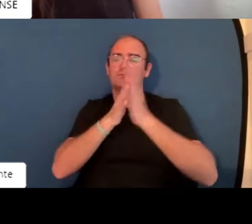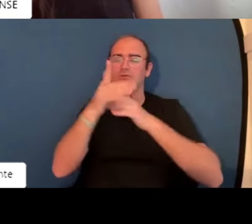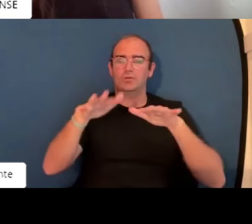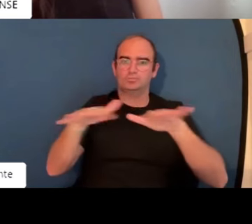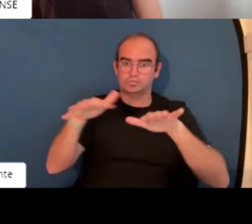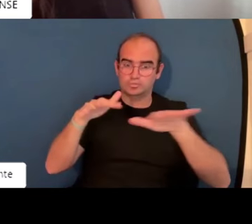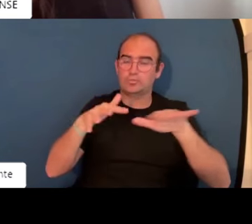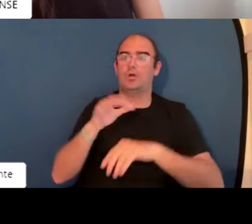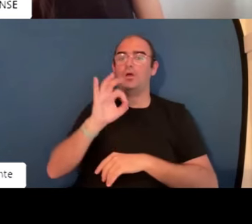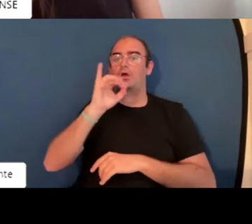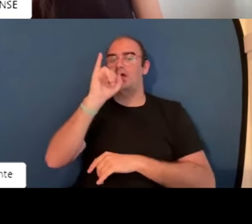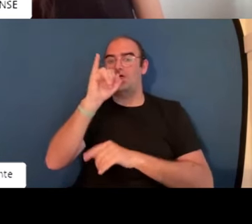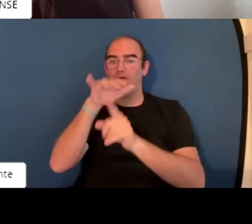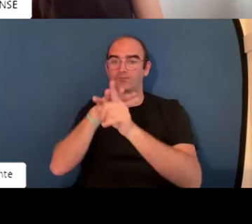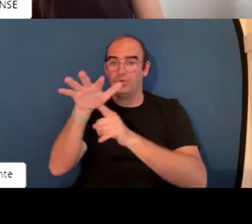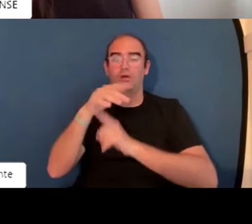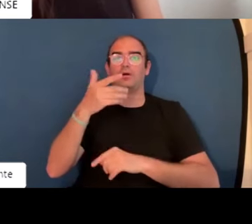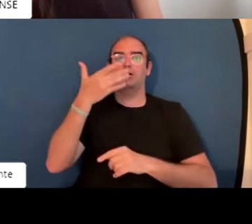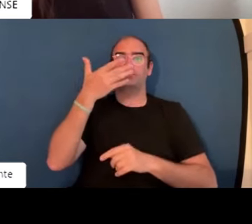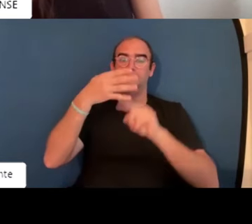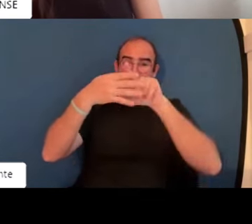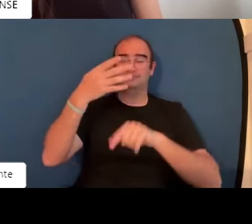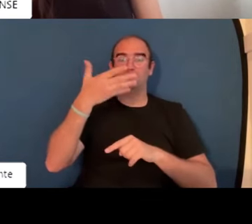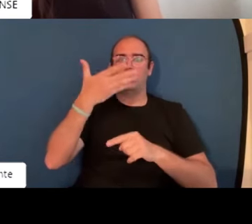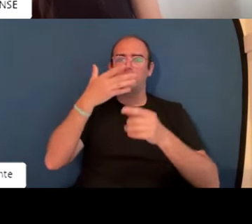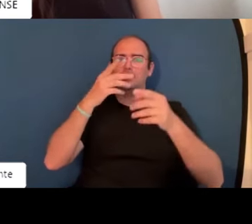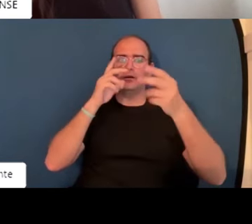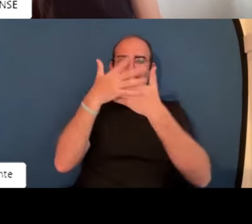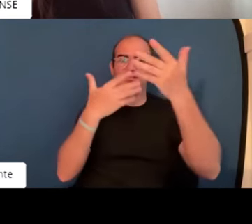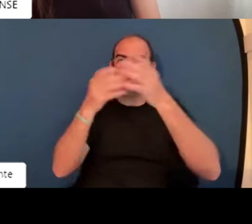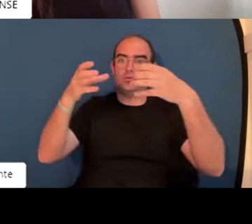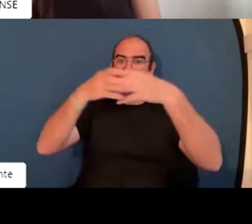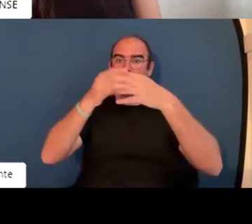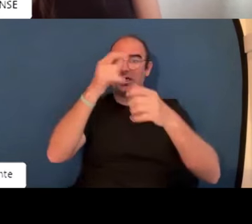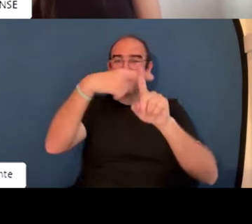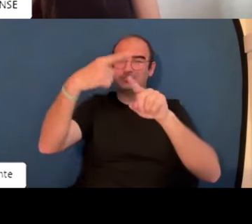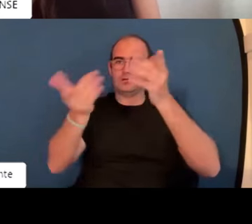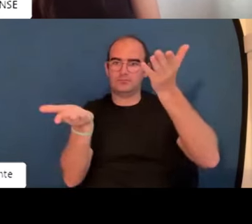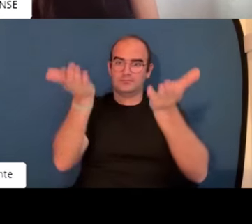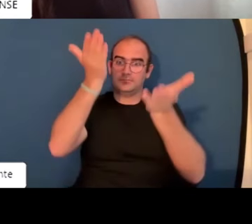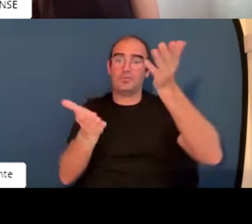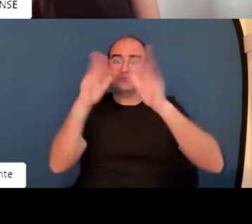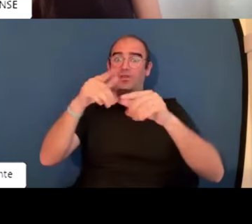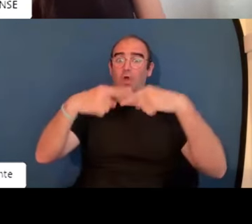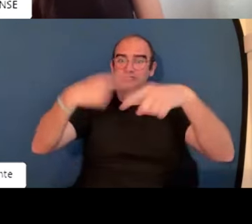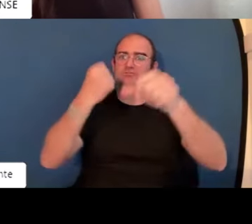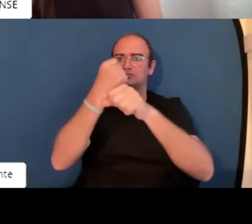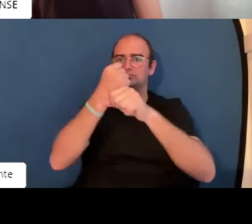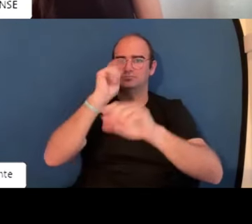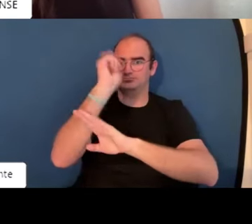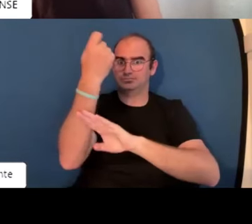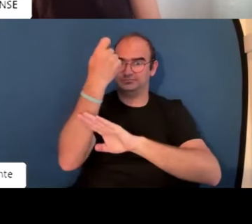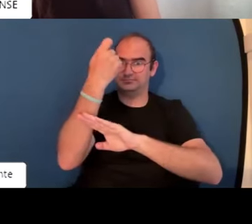más sereno o influyente o es del área de cumplimiento. Todo tiene que estar